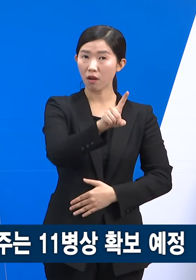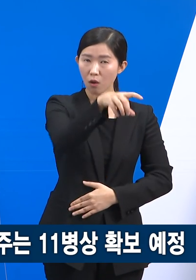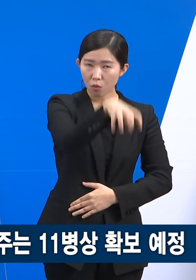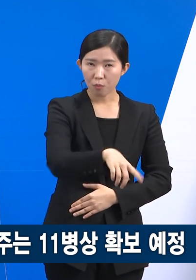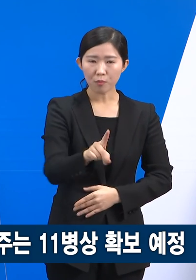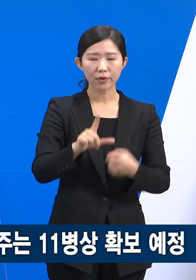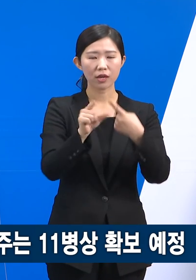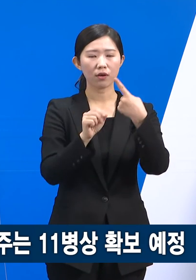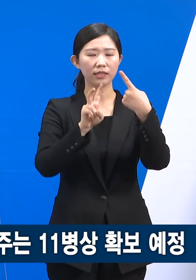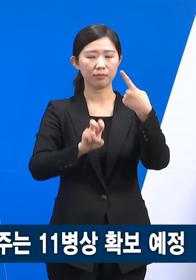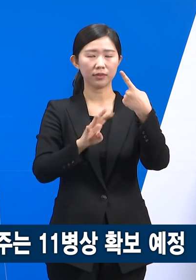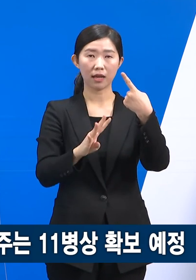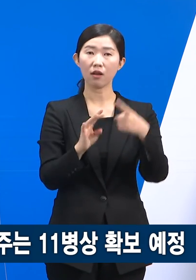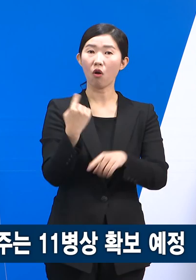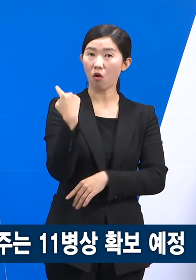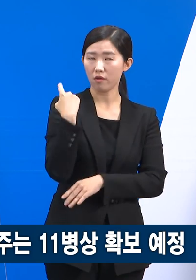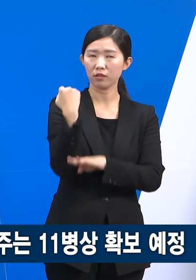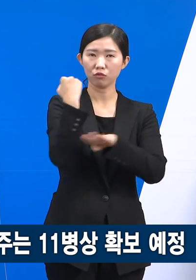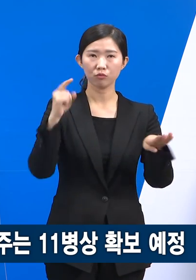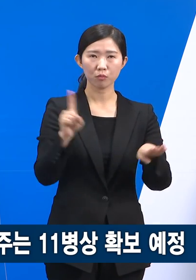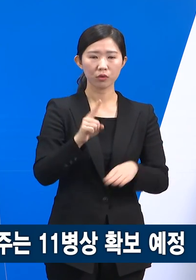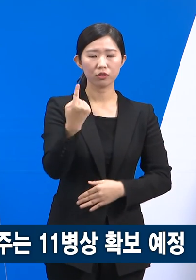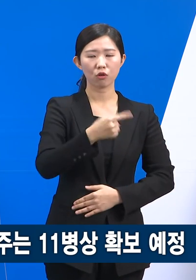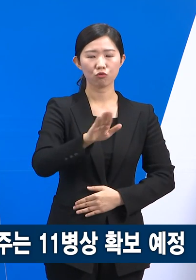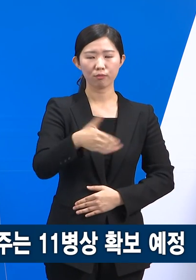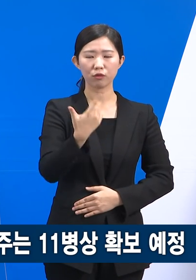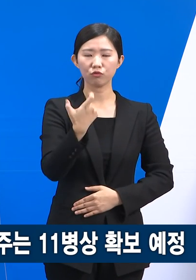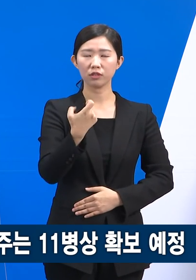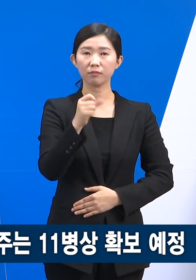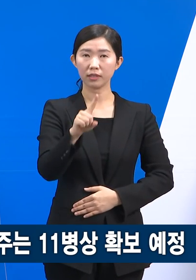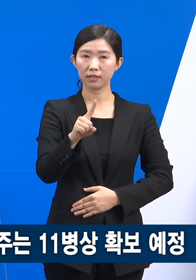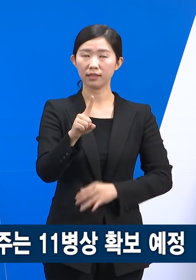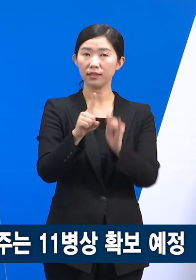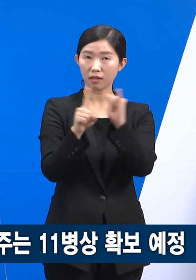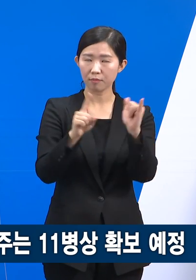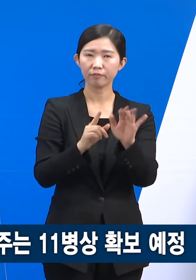24일 18시 기준 1,961명이 입소해 있습니다.